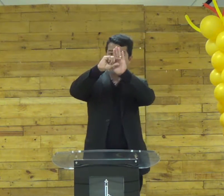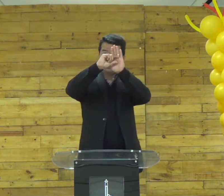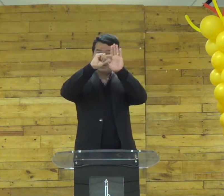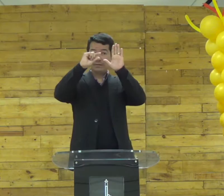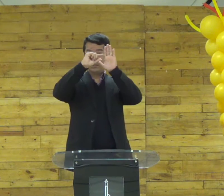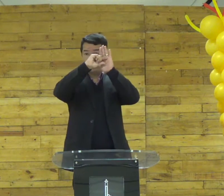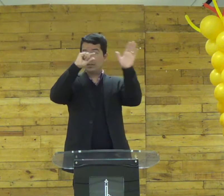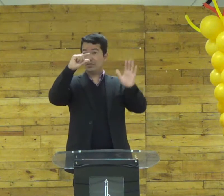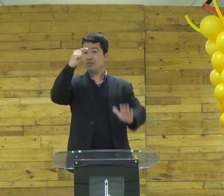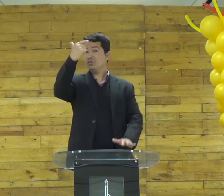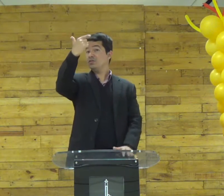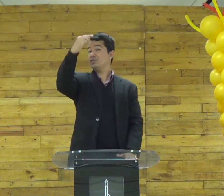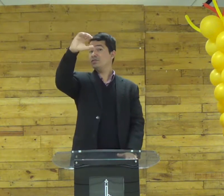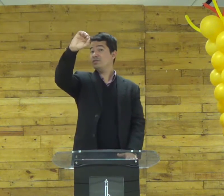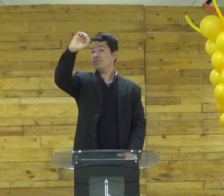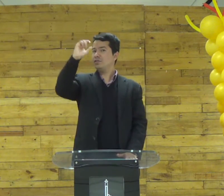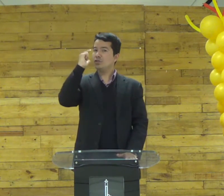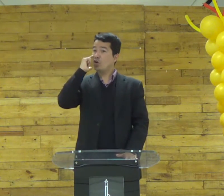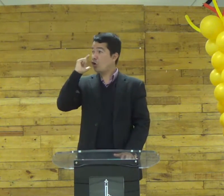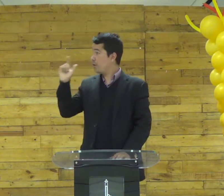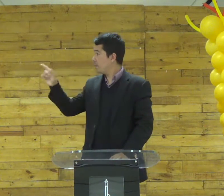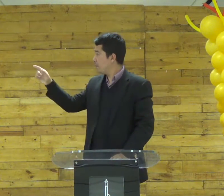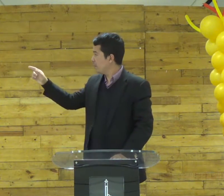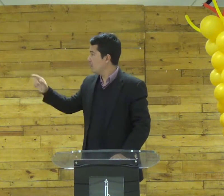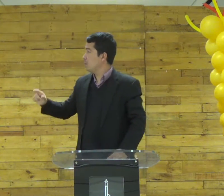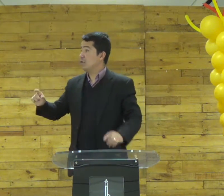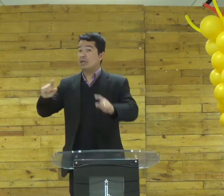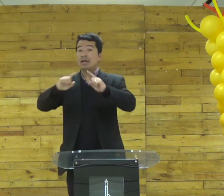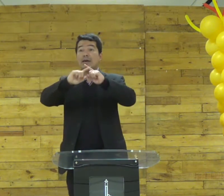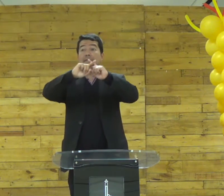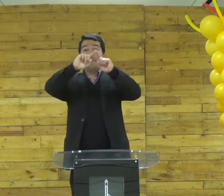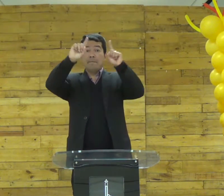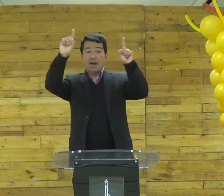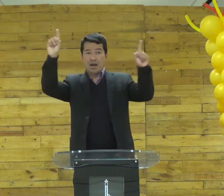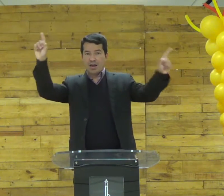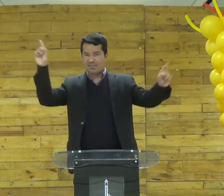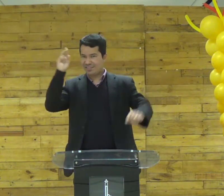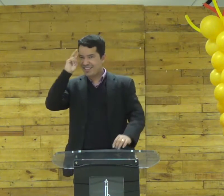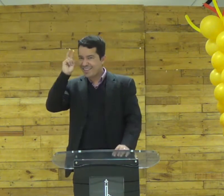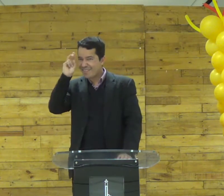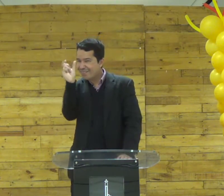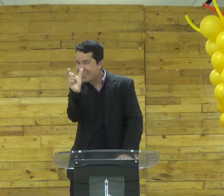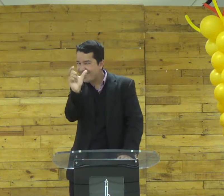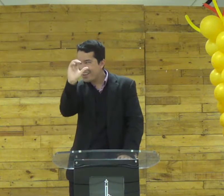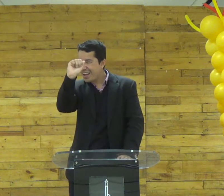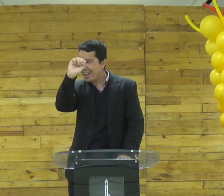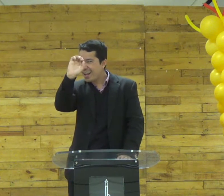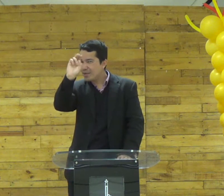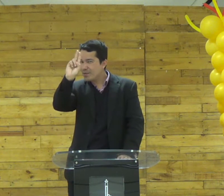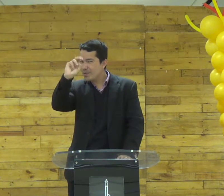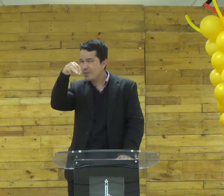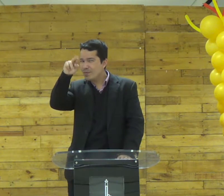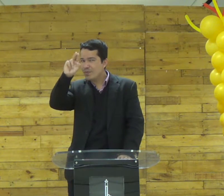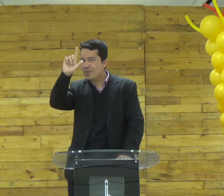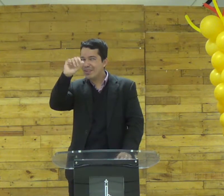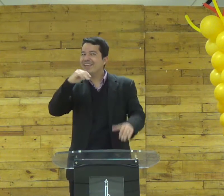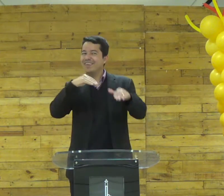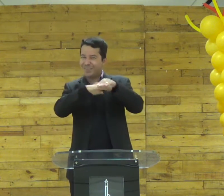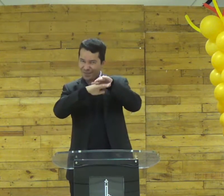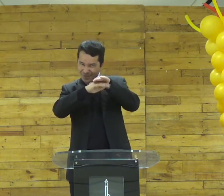versículo 20 olha só mas com essa palavra acumulem